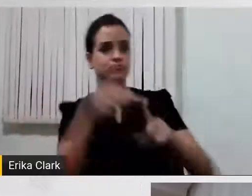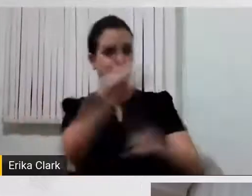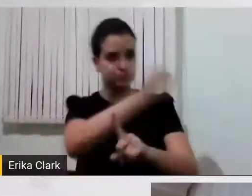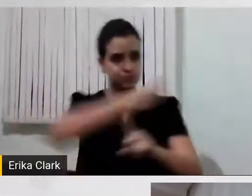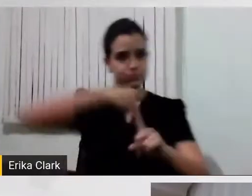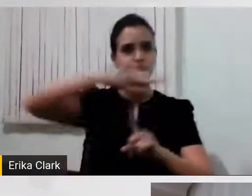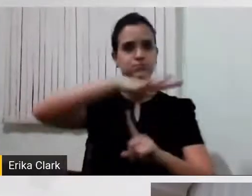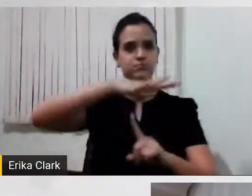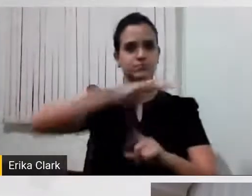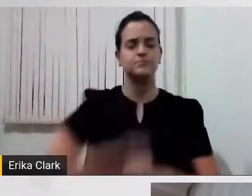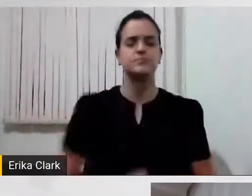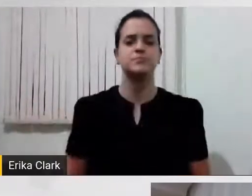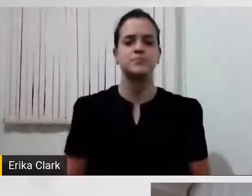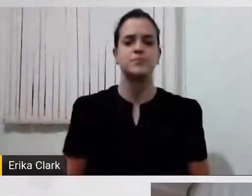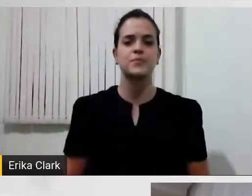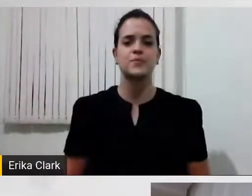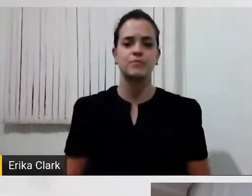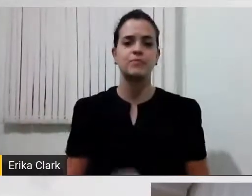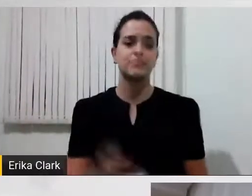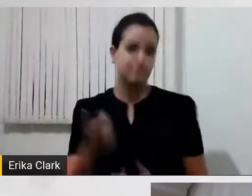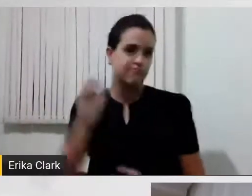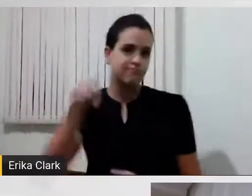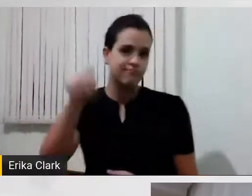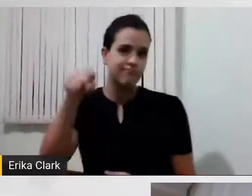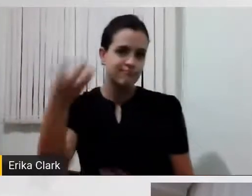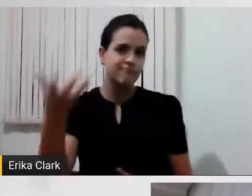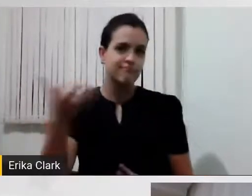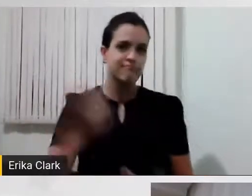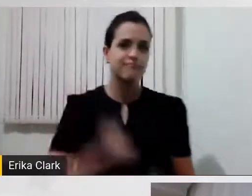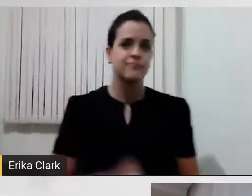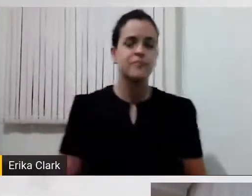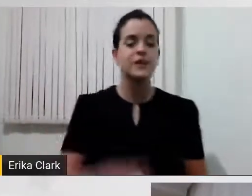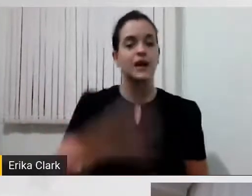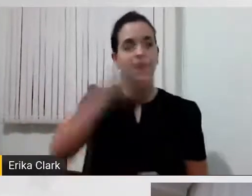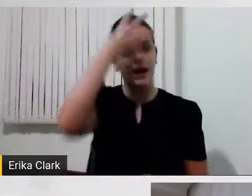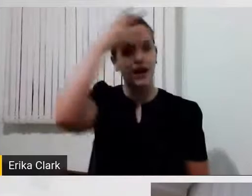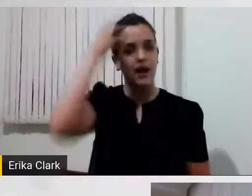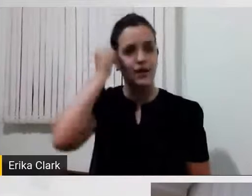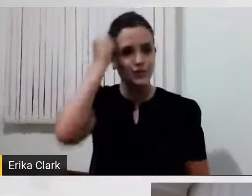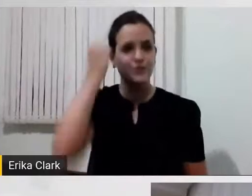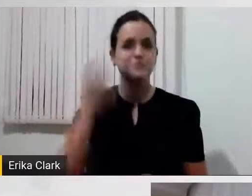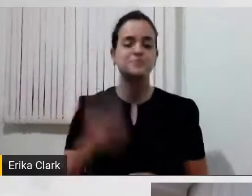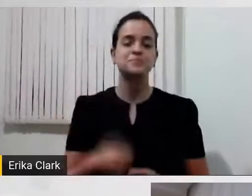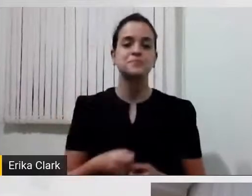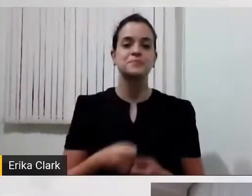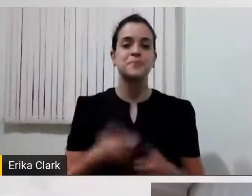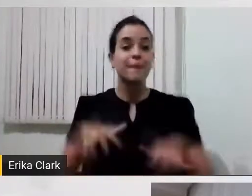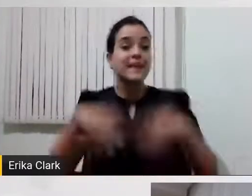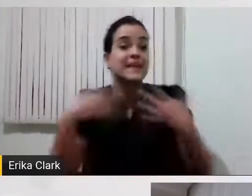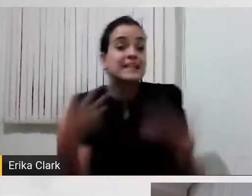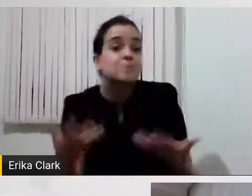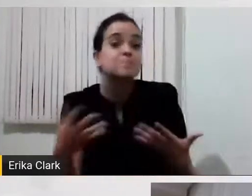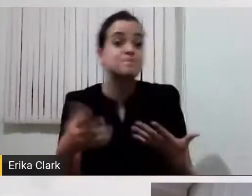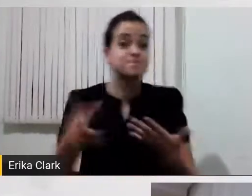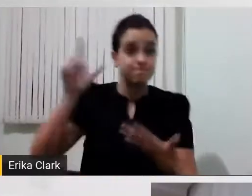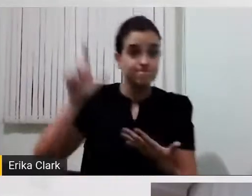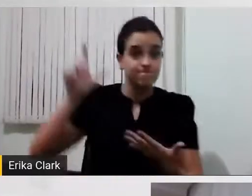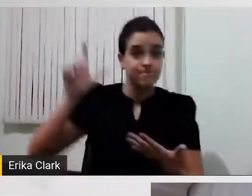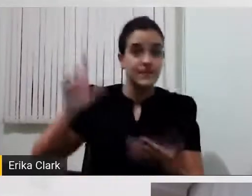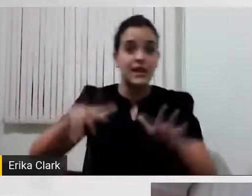Vamos começar o nosso palco. Vamos lá, vamos lá. Então, assim, primeiro, quando a gente